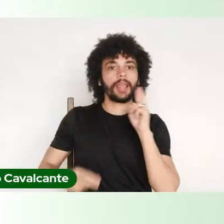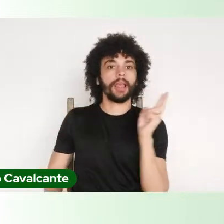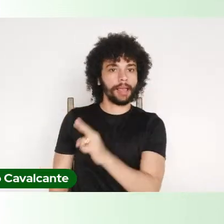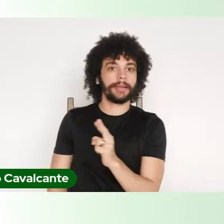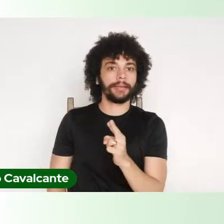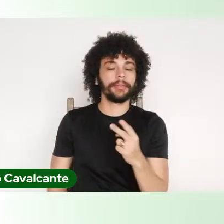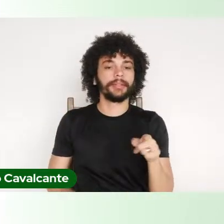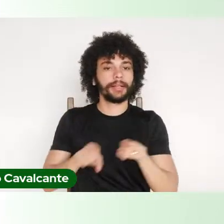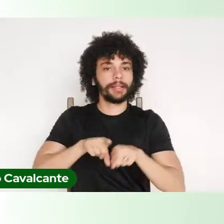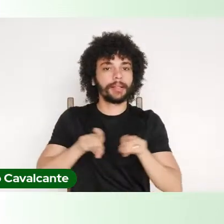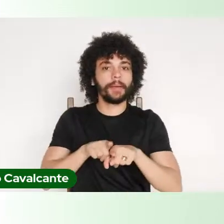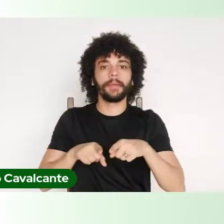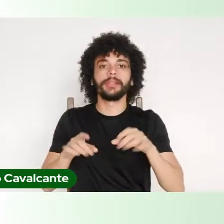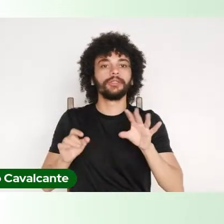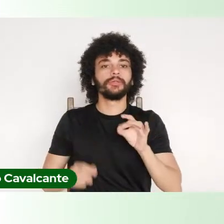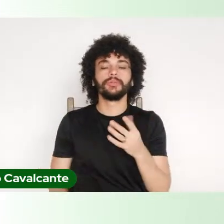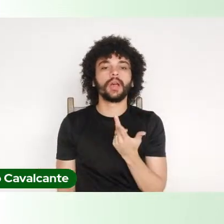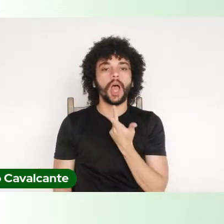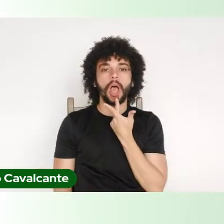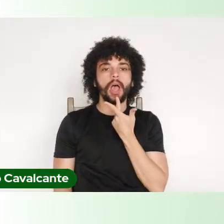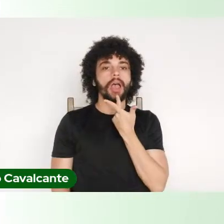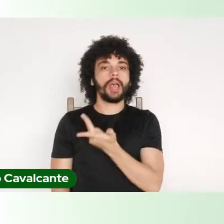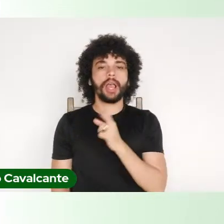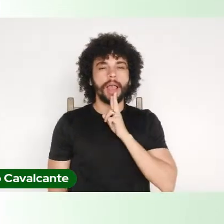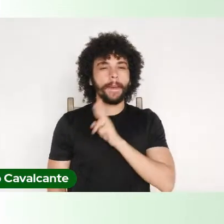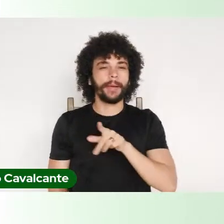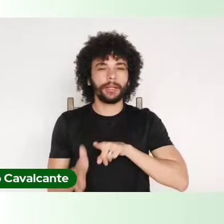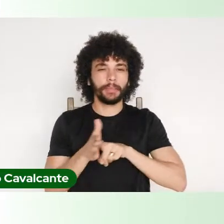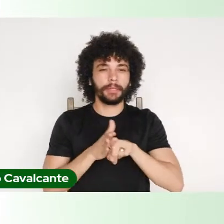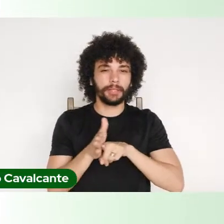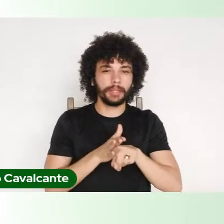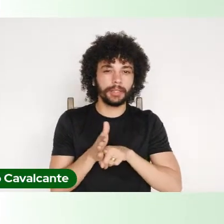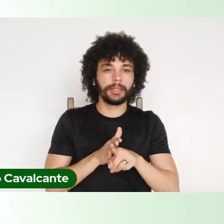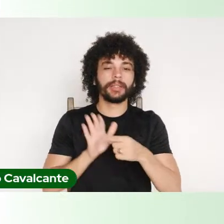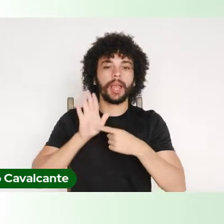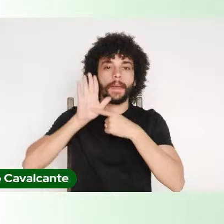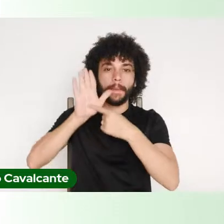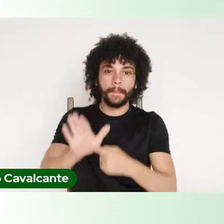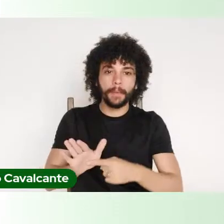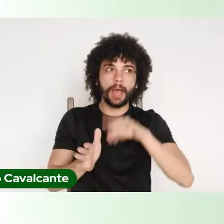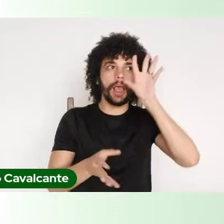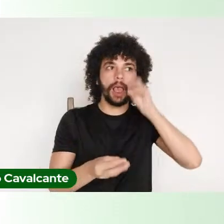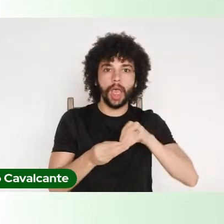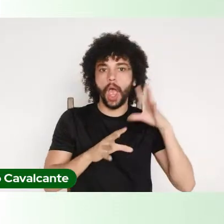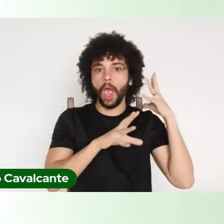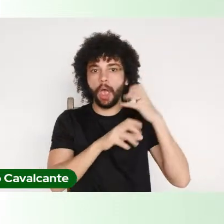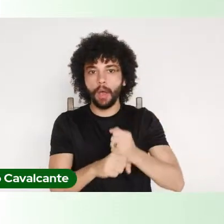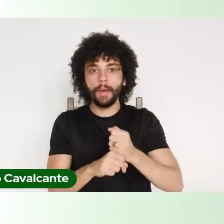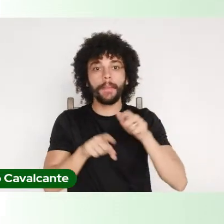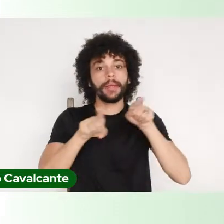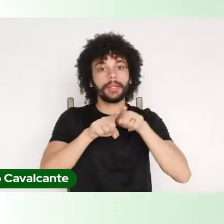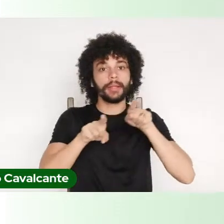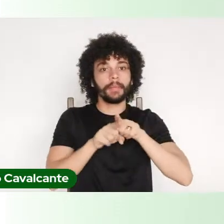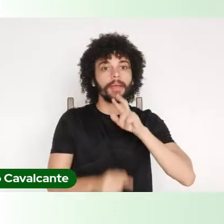dar respostas não só com pesquisas que demonstrem resultado, mas dar respostas